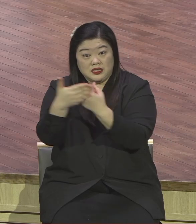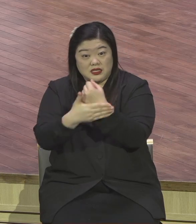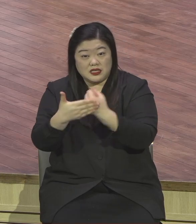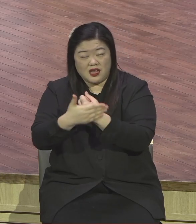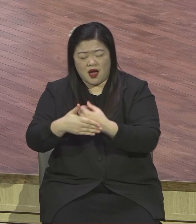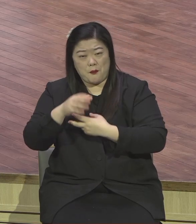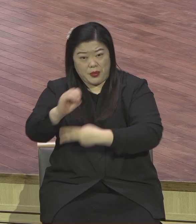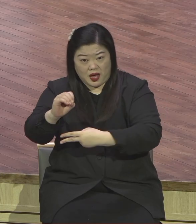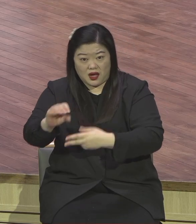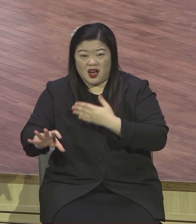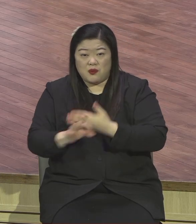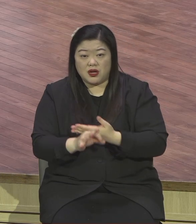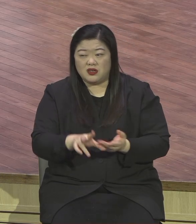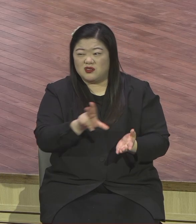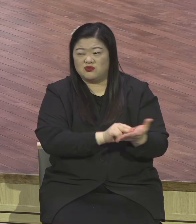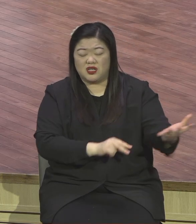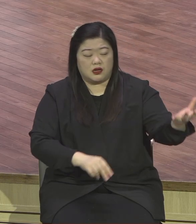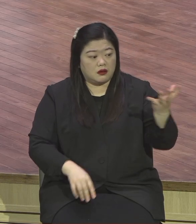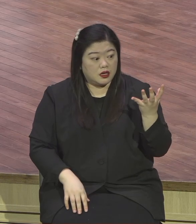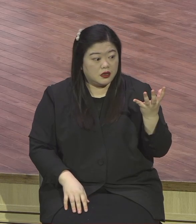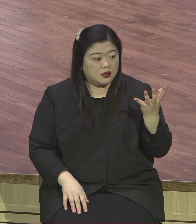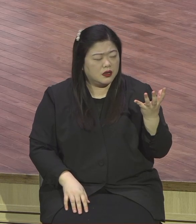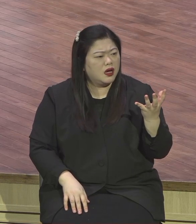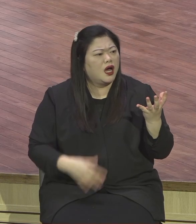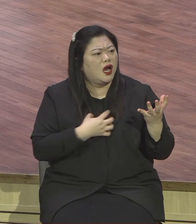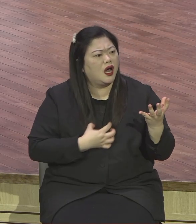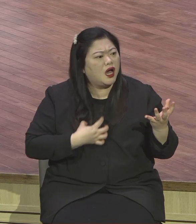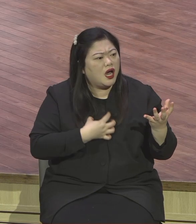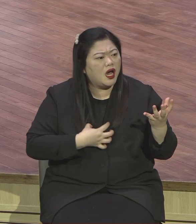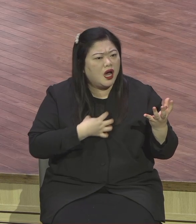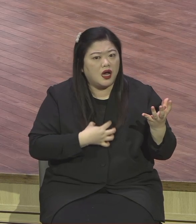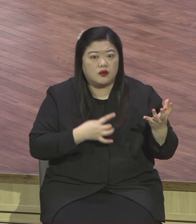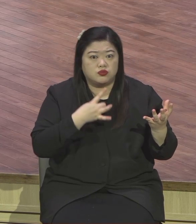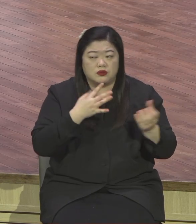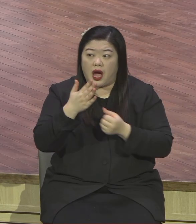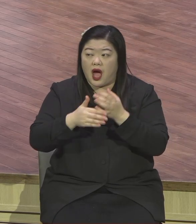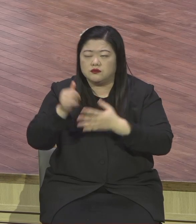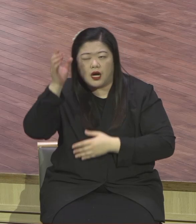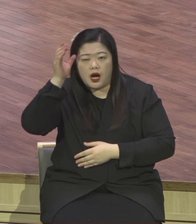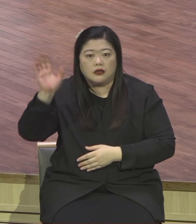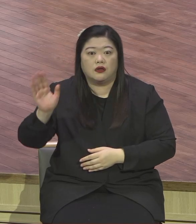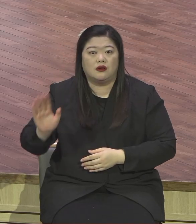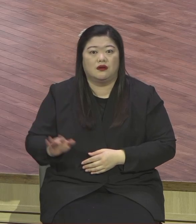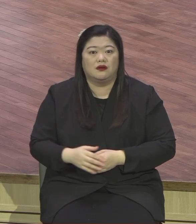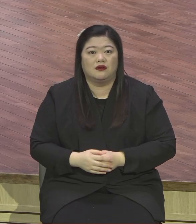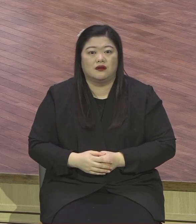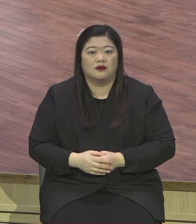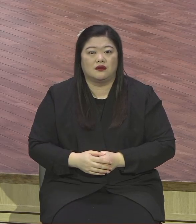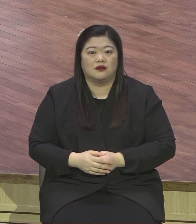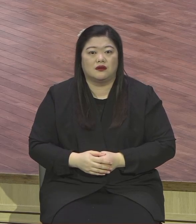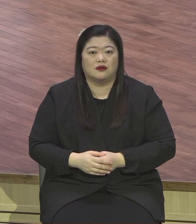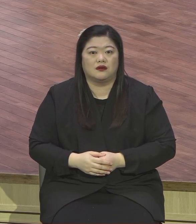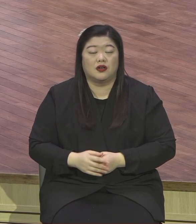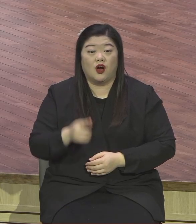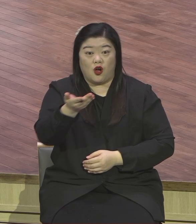얼음이 없는데 부르짖겠어요? 안 부르짖지. 그러니까 얼음 안 당하려거든 24시 되시기 바랍니다.